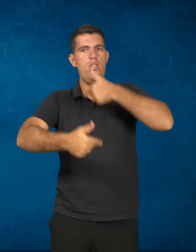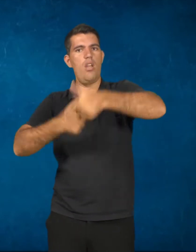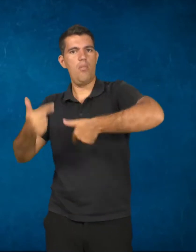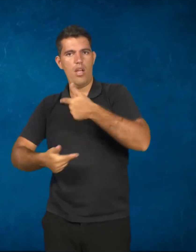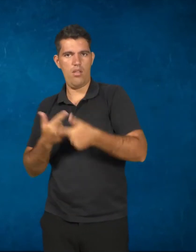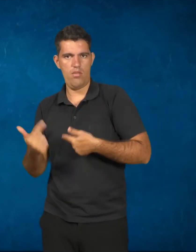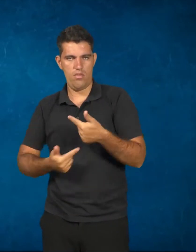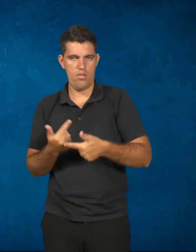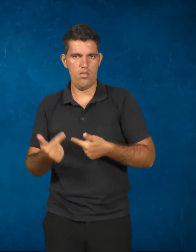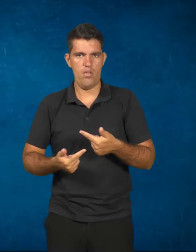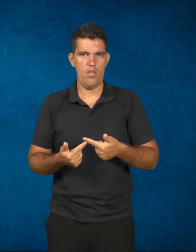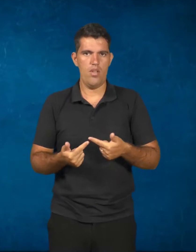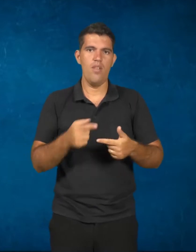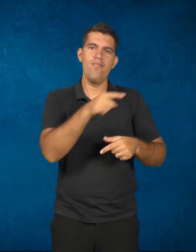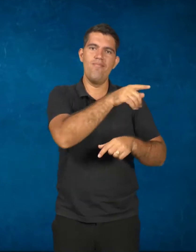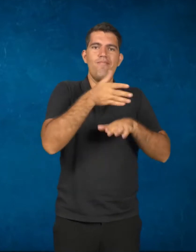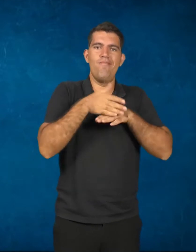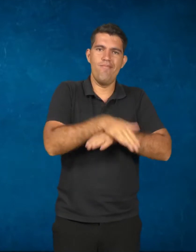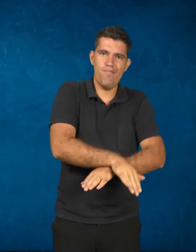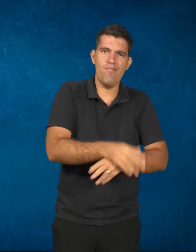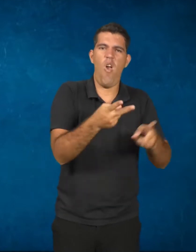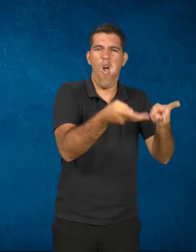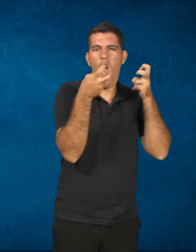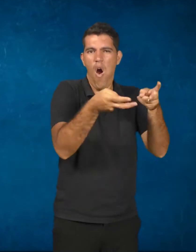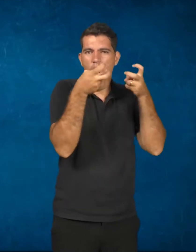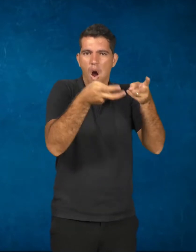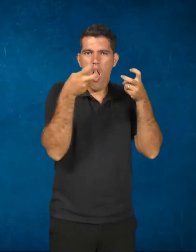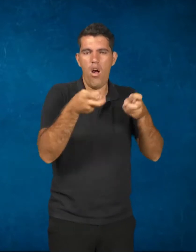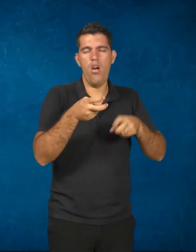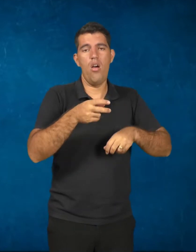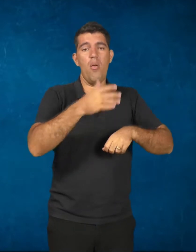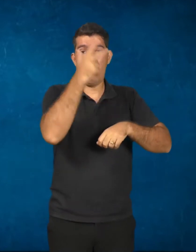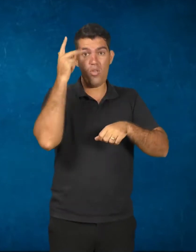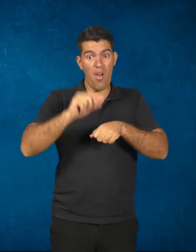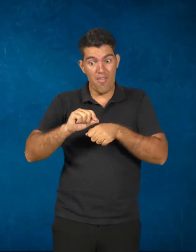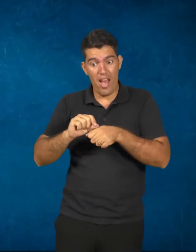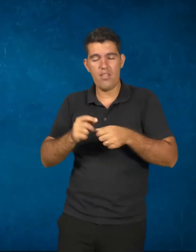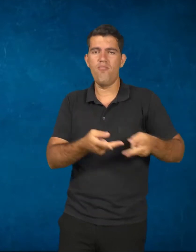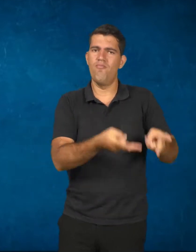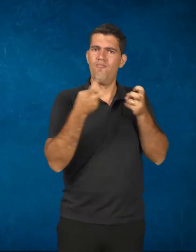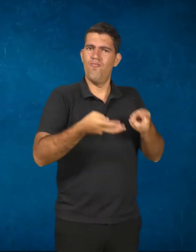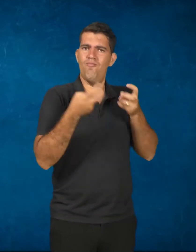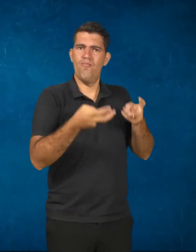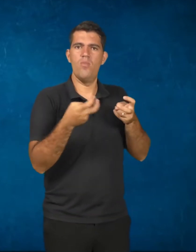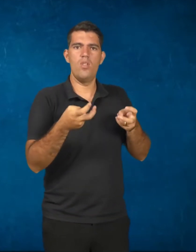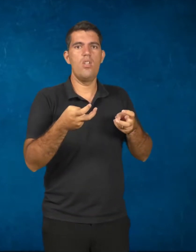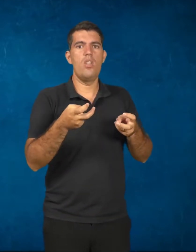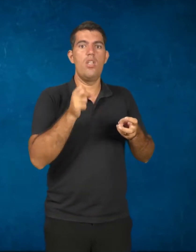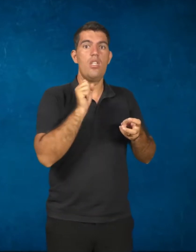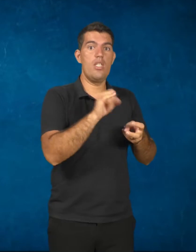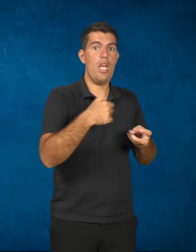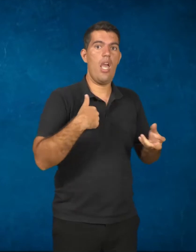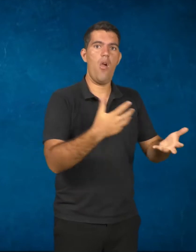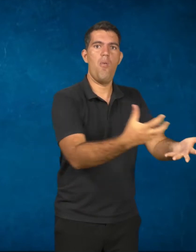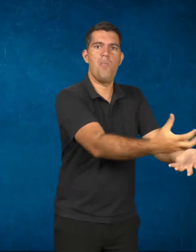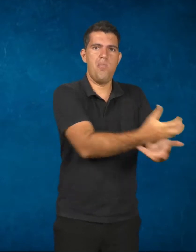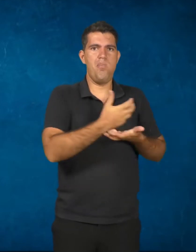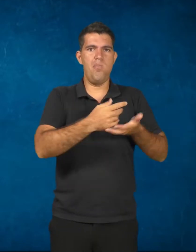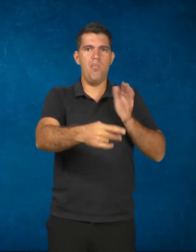ocorre em relações de submissão, exploração de quem produz e de dominação por parte de quem se apropria do produto e da